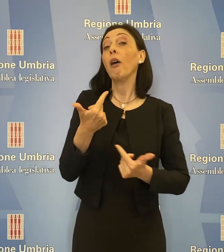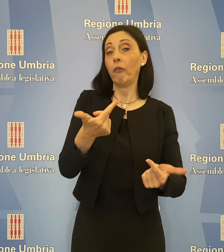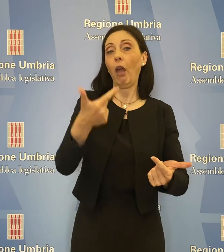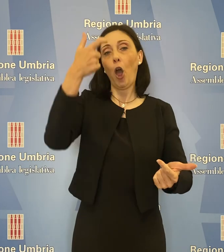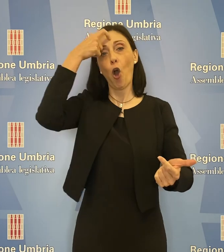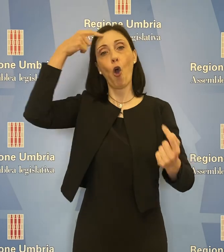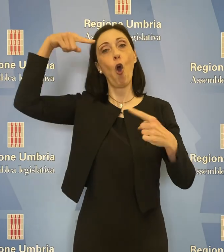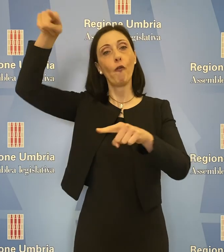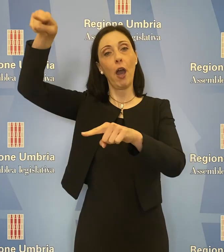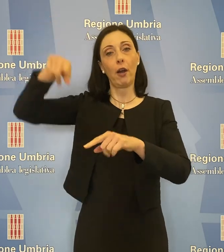governo.